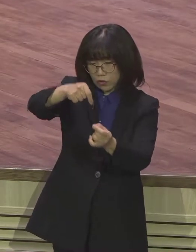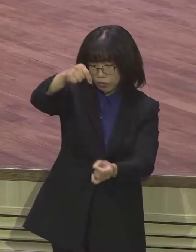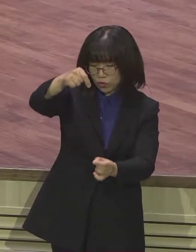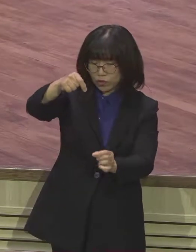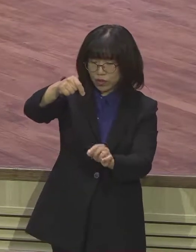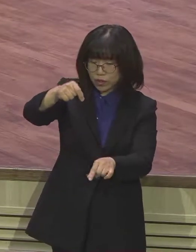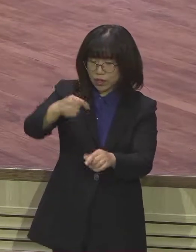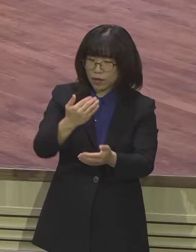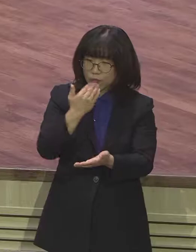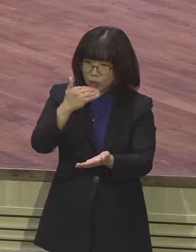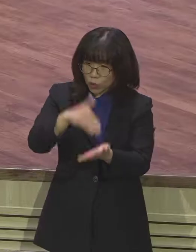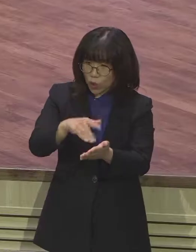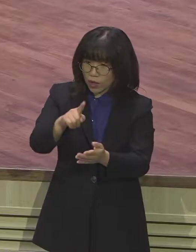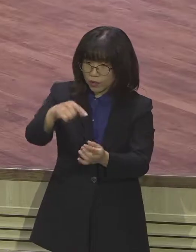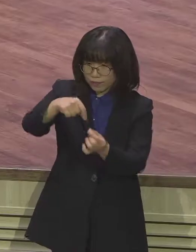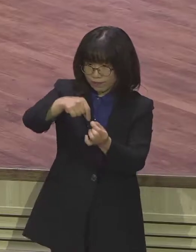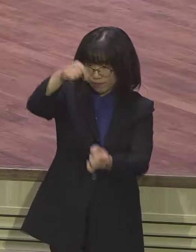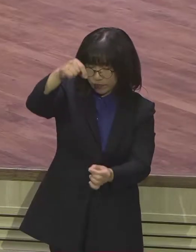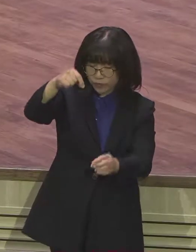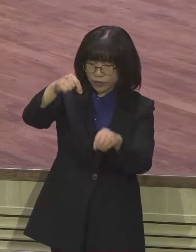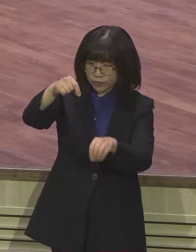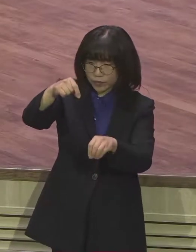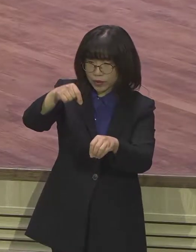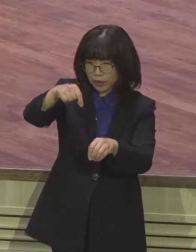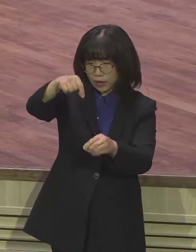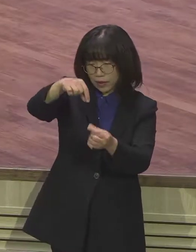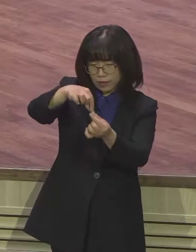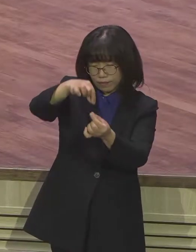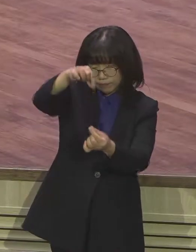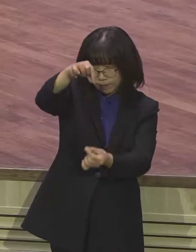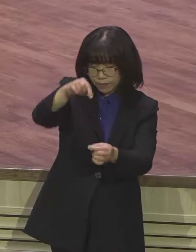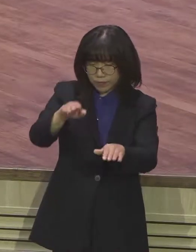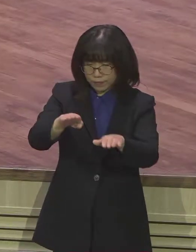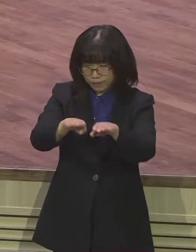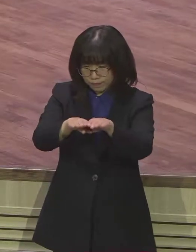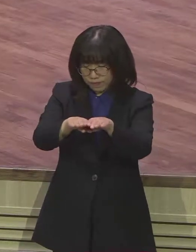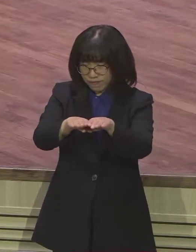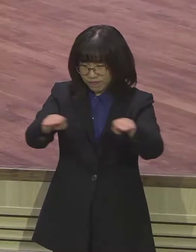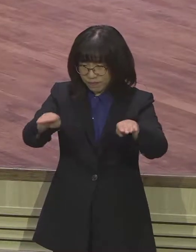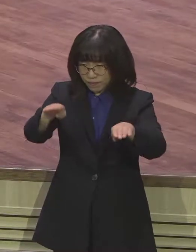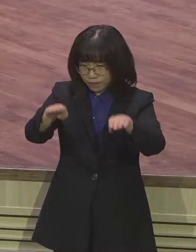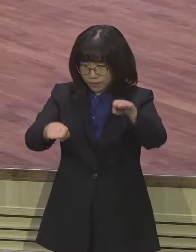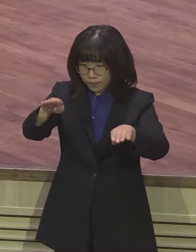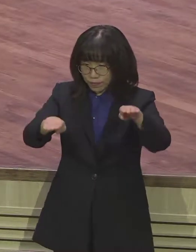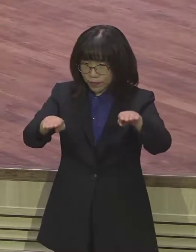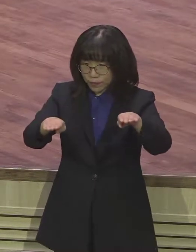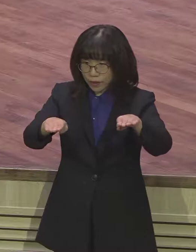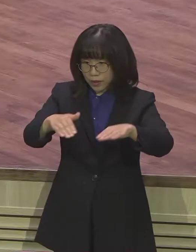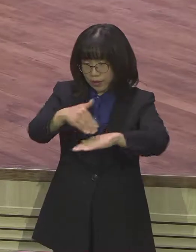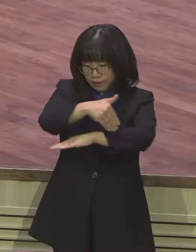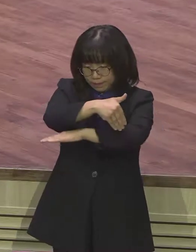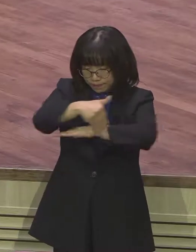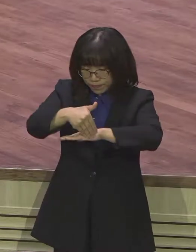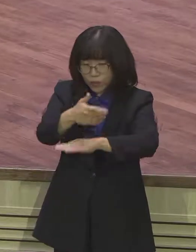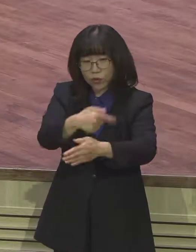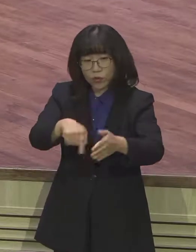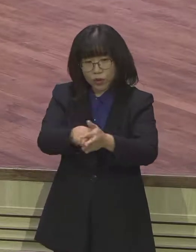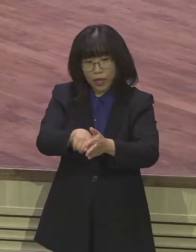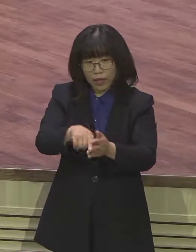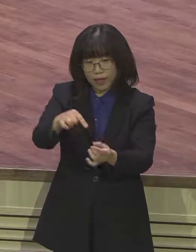벽이나 다른 건축물들의 수직과 수평이 맞는지 그것을 측량할 때 사용하는 도구입니다. 잠시 좀 사진을